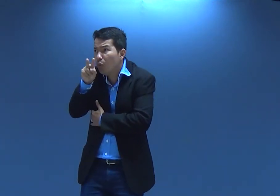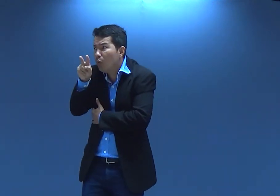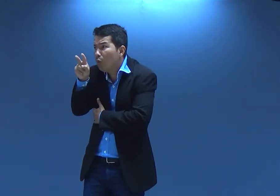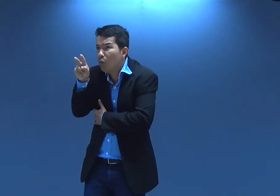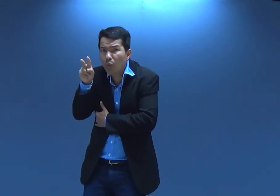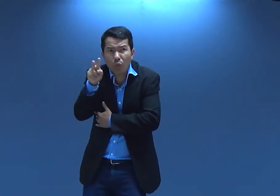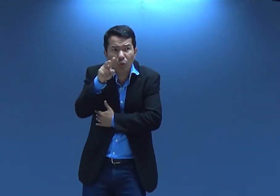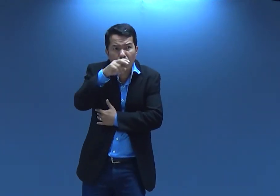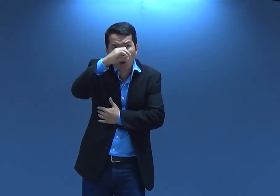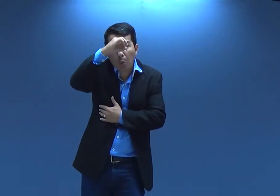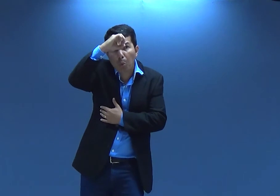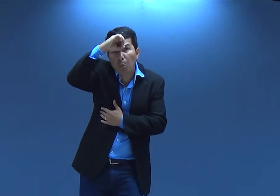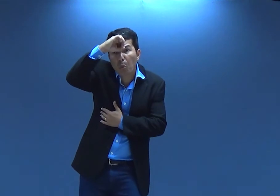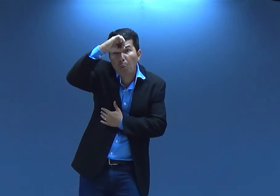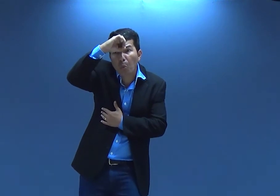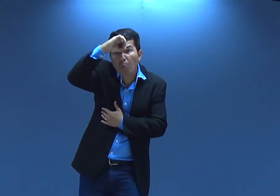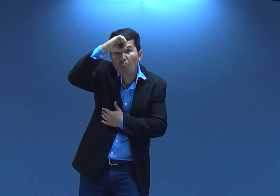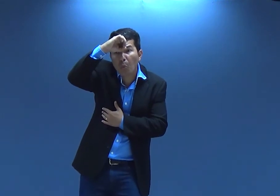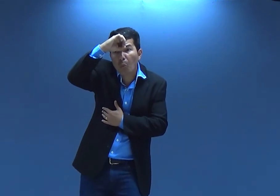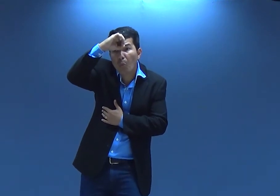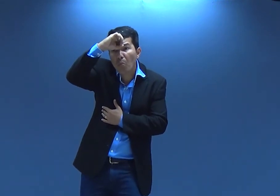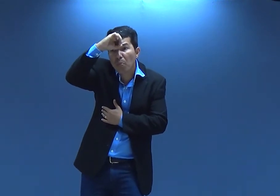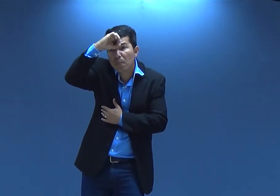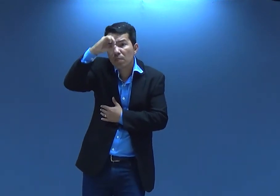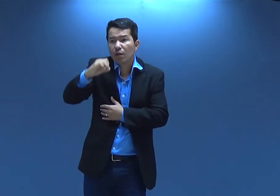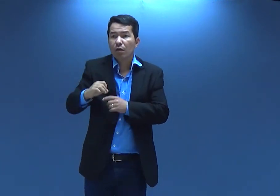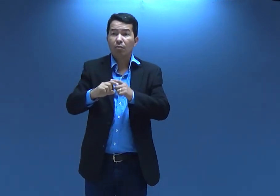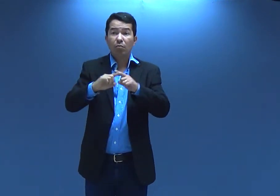observava as coisas né ele não sabia de nada